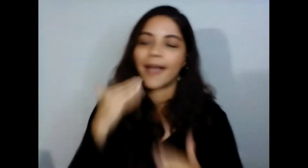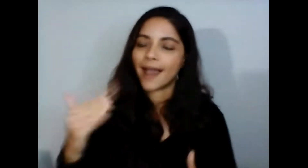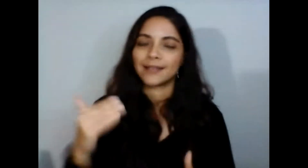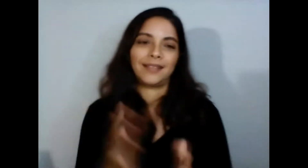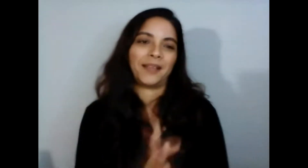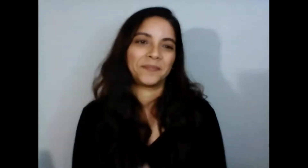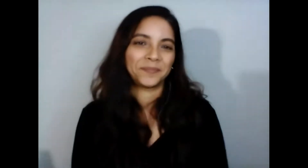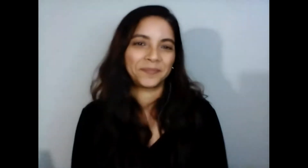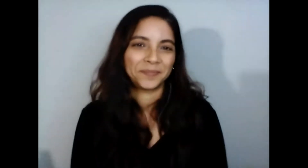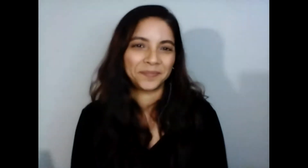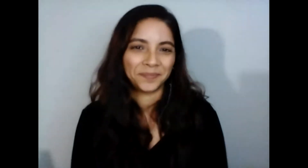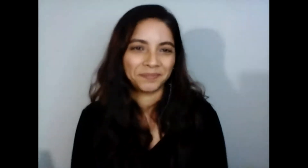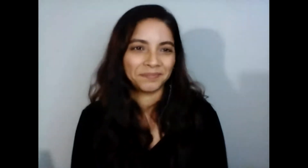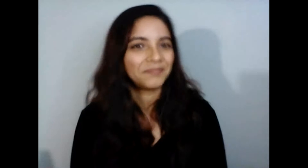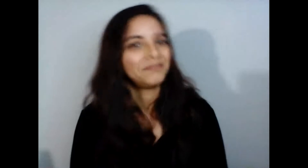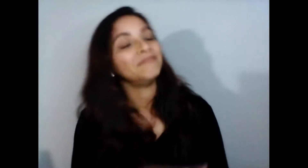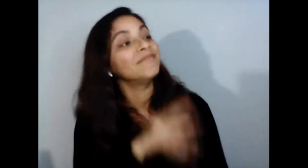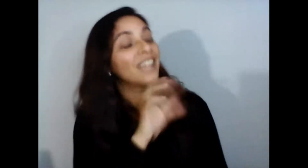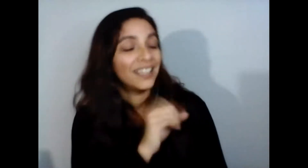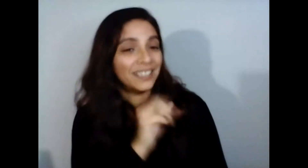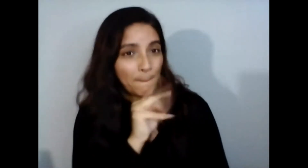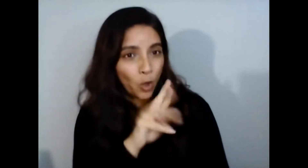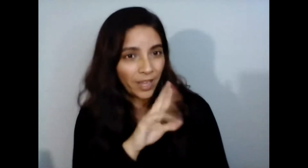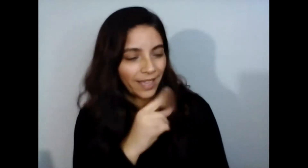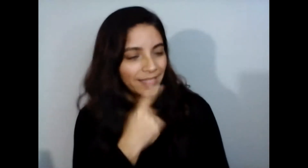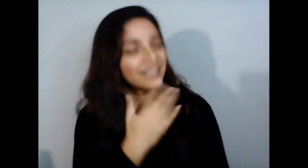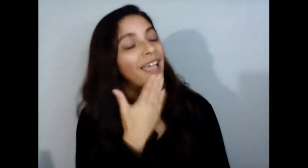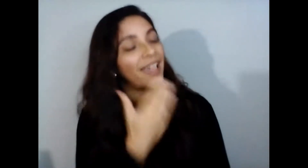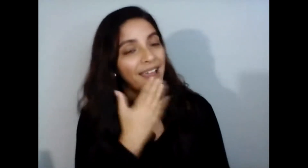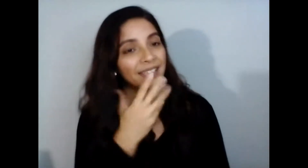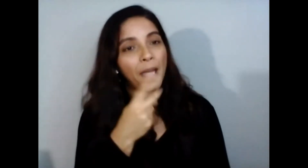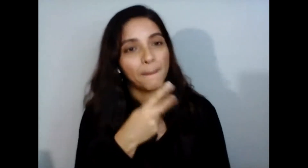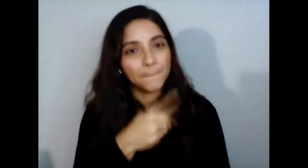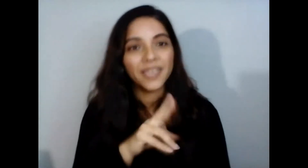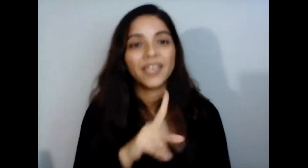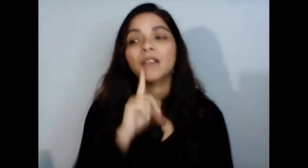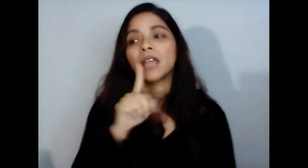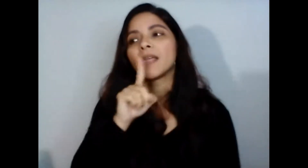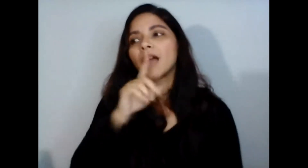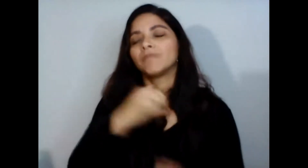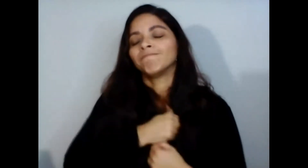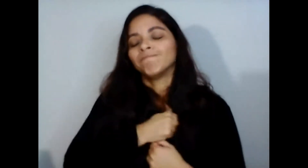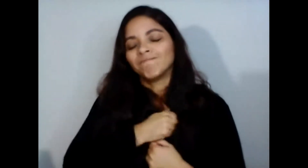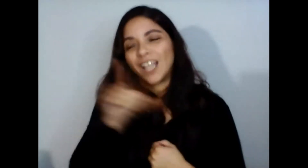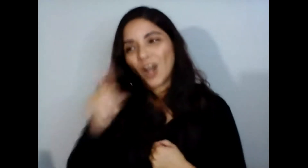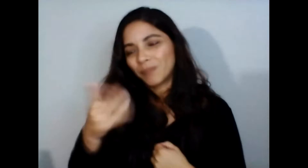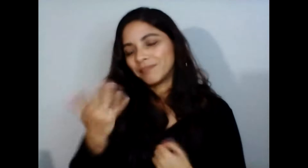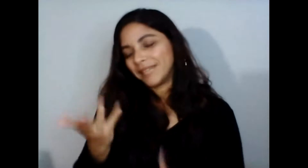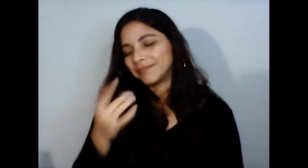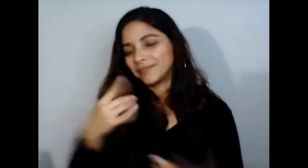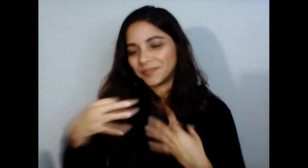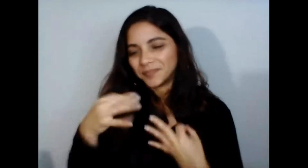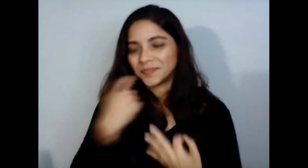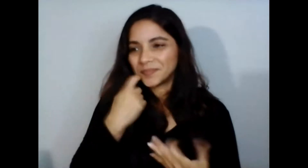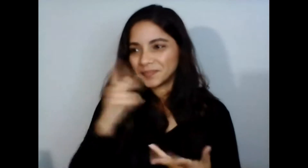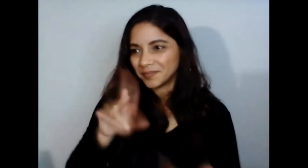sí gracias Miriam yo me uno también a las palabras y sentimos mucho tu pérdida y pues te agradecemos que lo